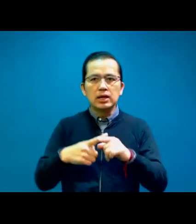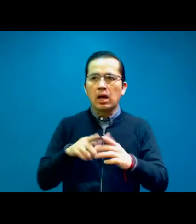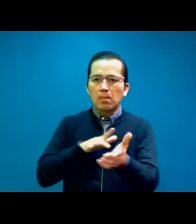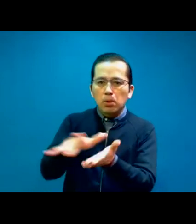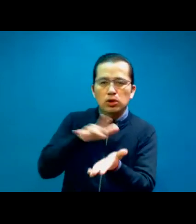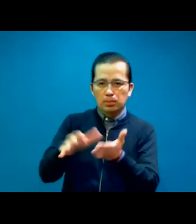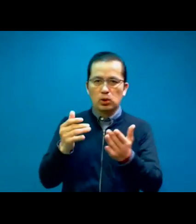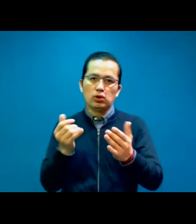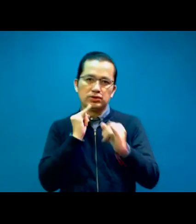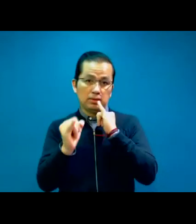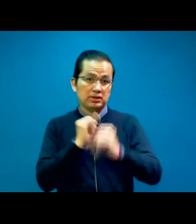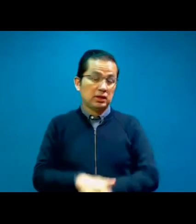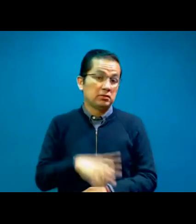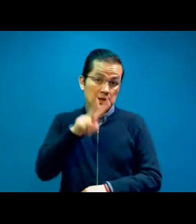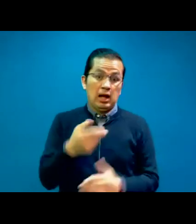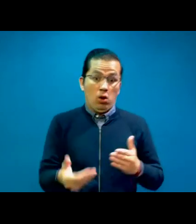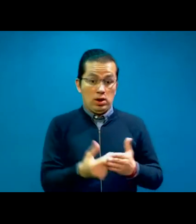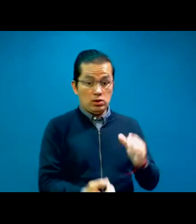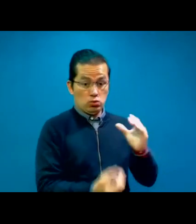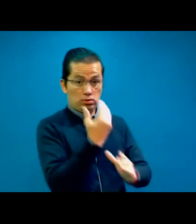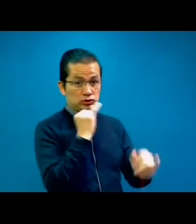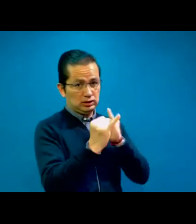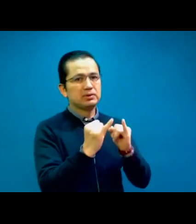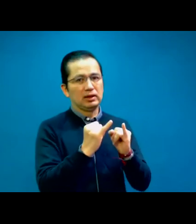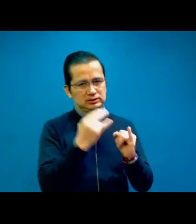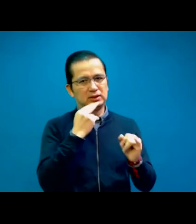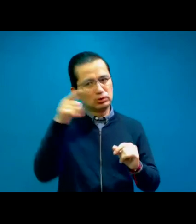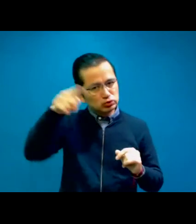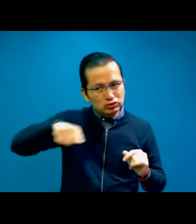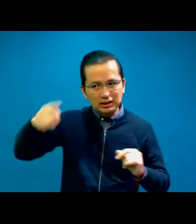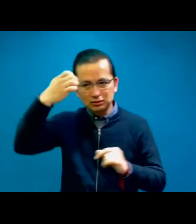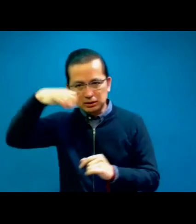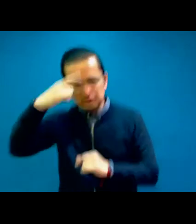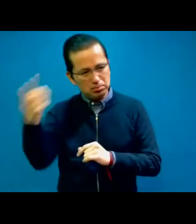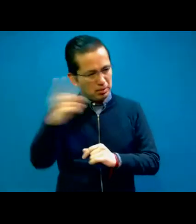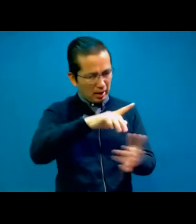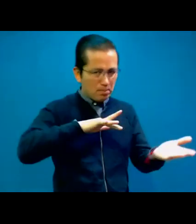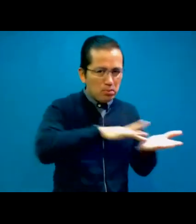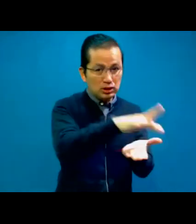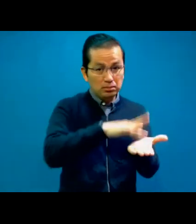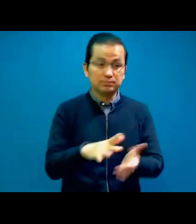de cómo es el camino y qué se vale y qué no se vale. Eso me parece muy útil. Que es el propósito de una asociación, que nos hagamos fuertes entre todos, ¿no?